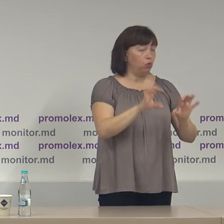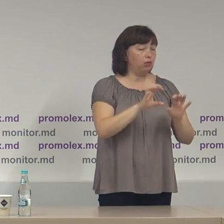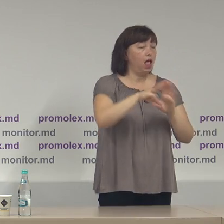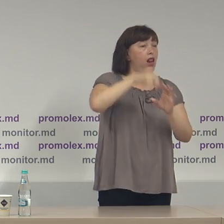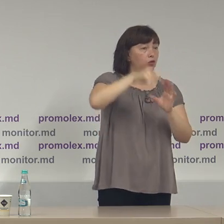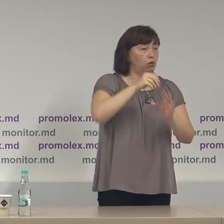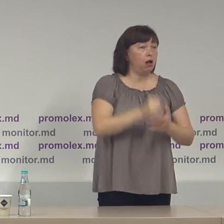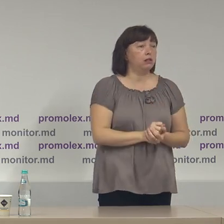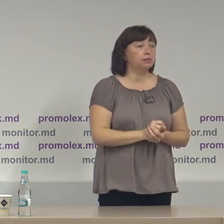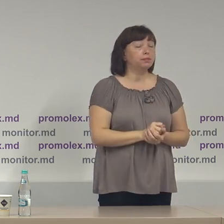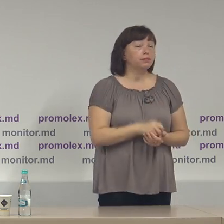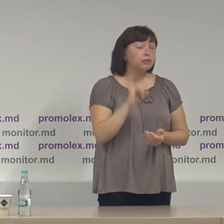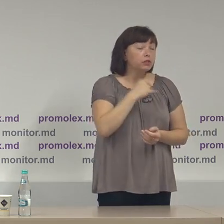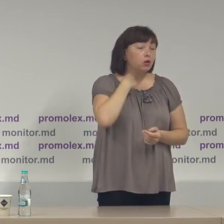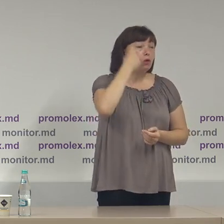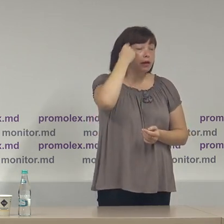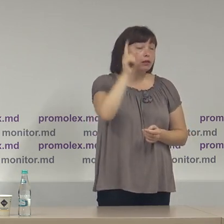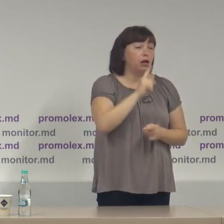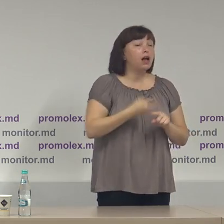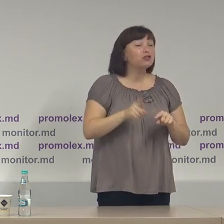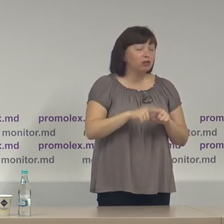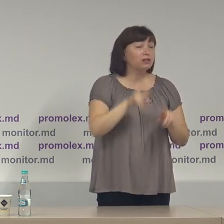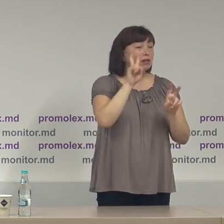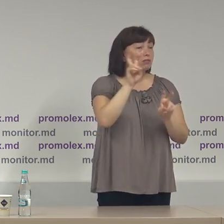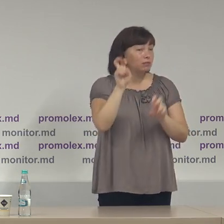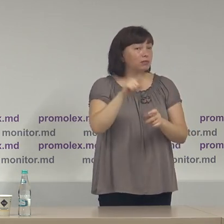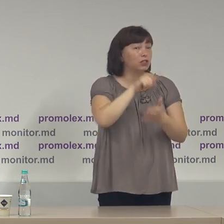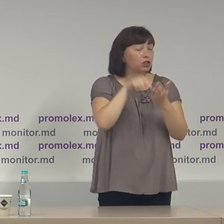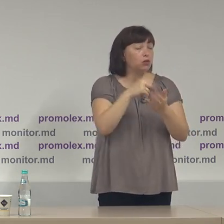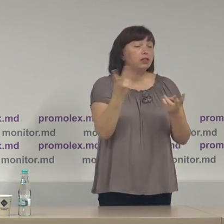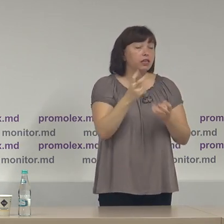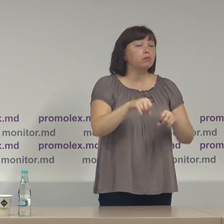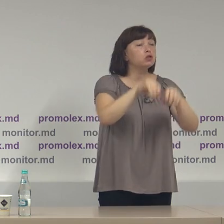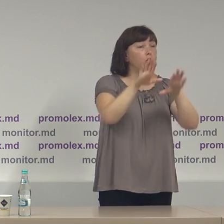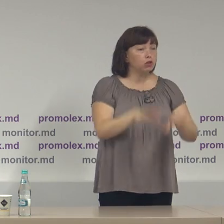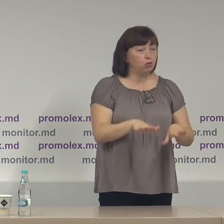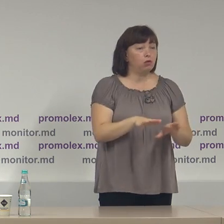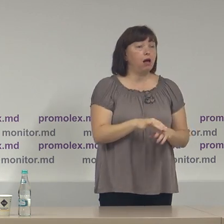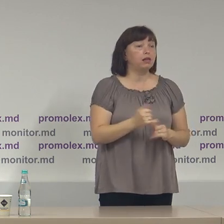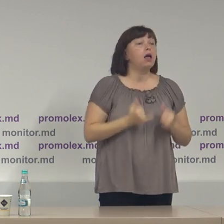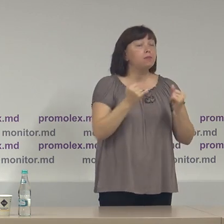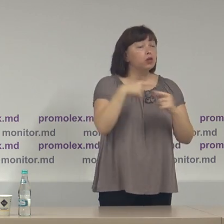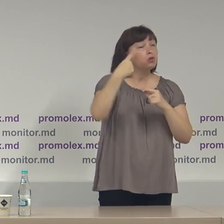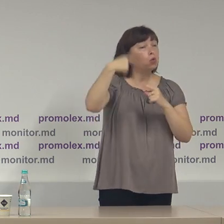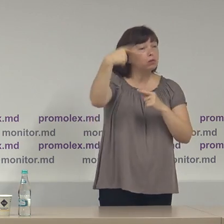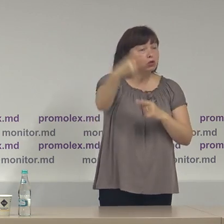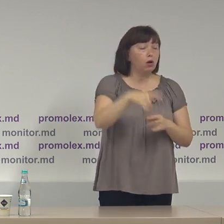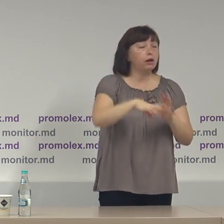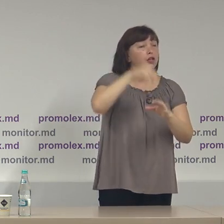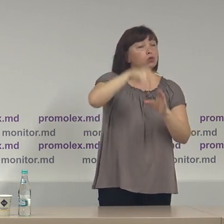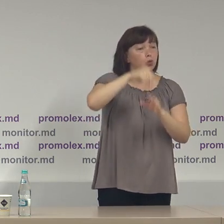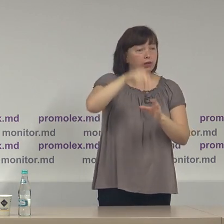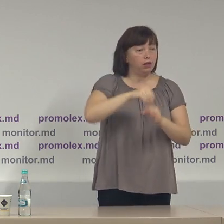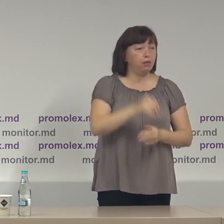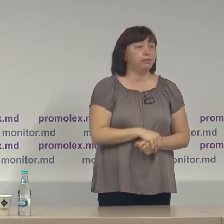și eu cred că aceste chestiuni trebuie să fie soluționate pentru următoarele scrutinie.